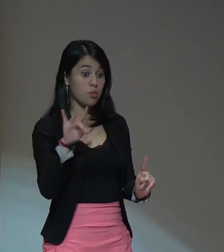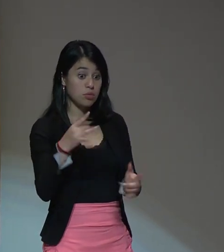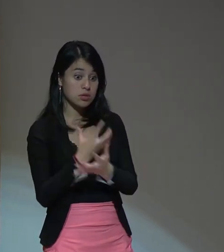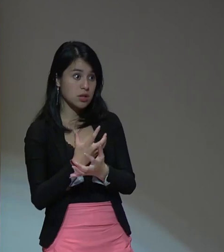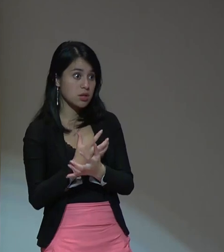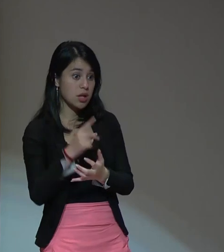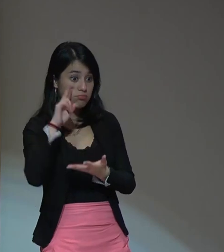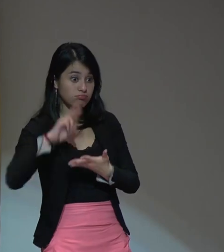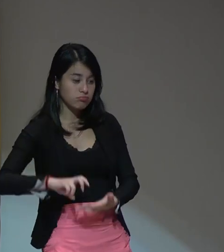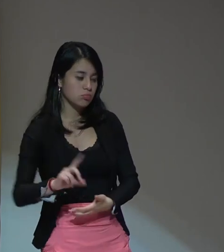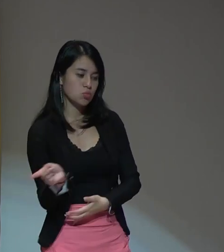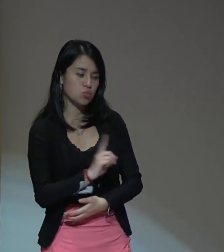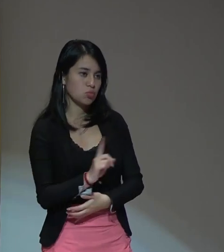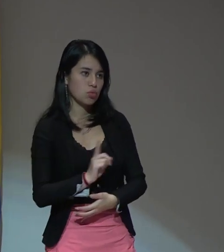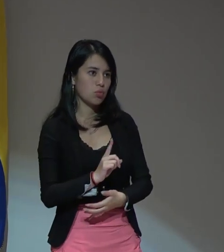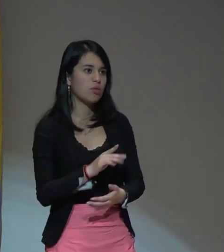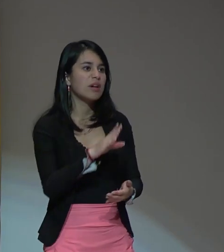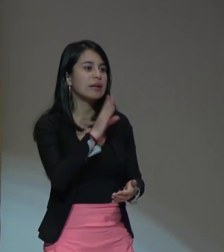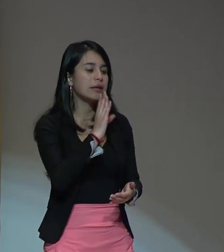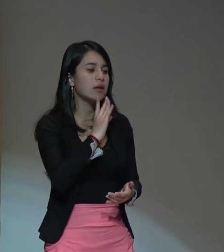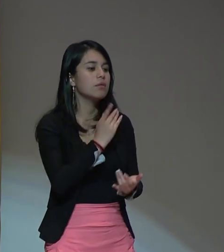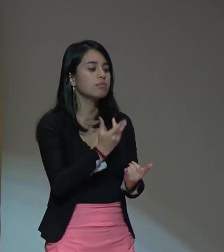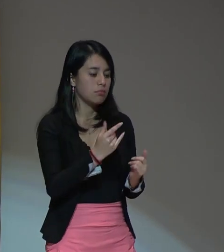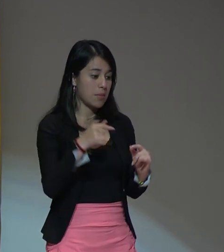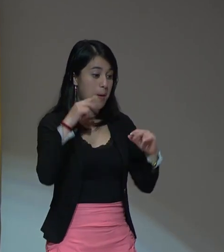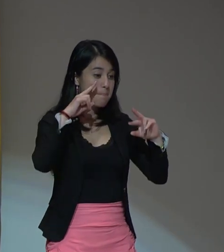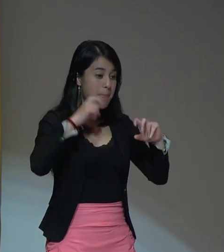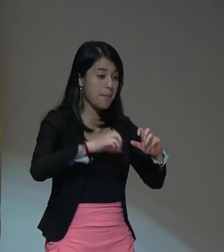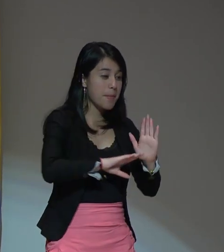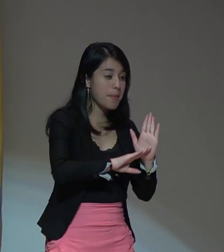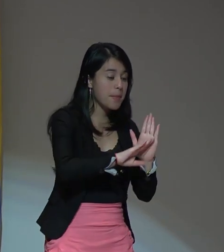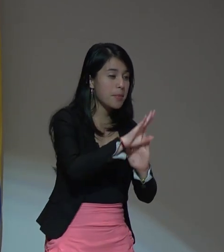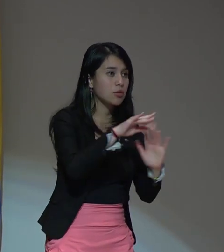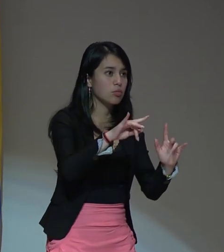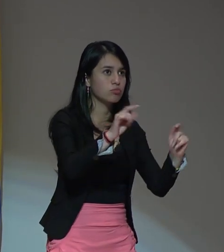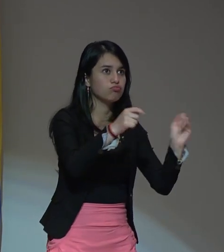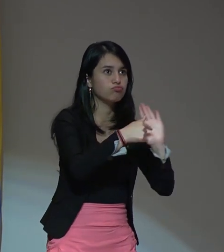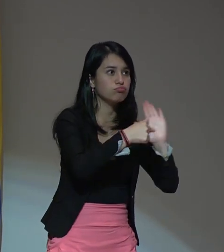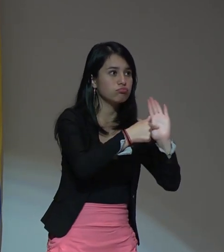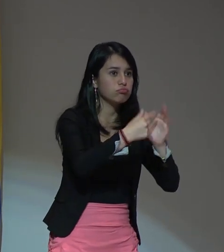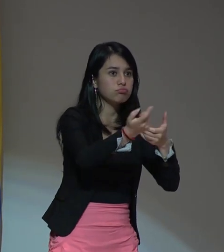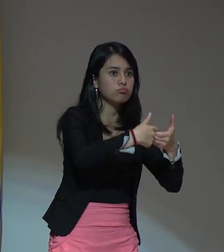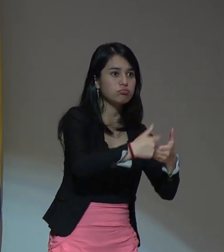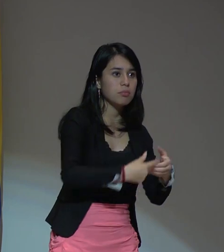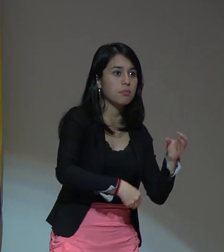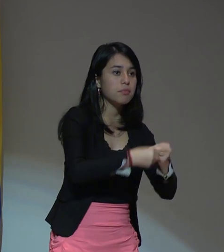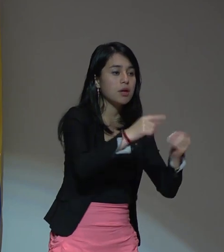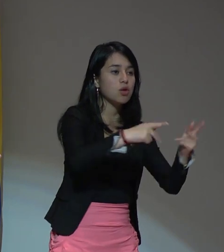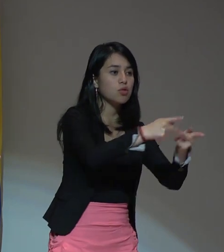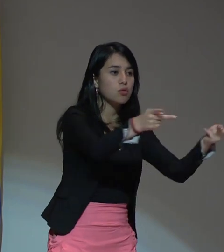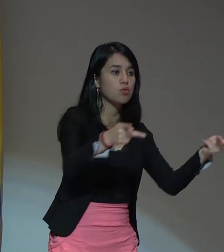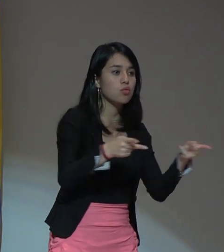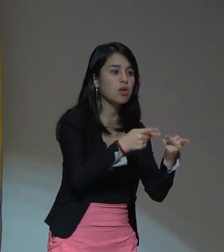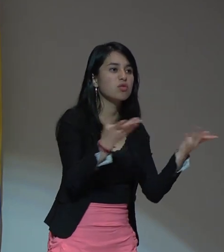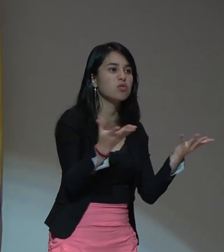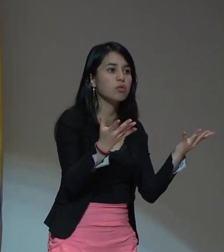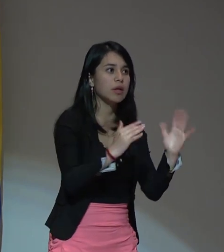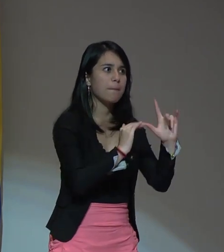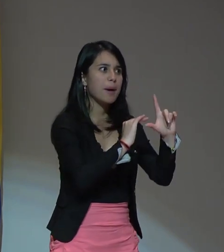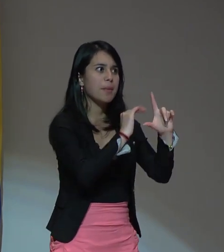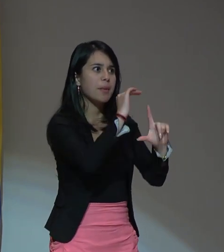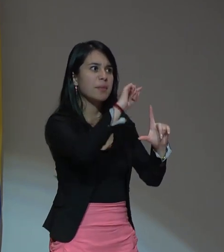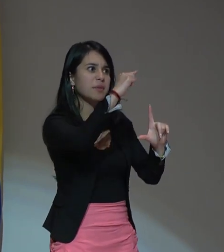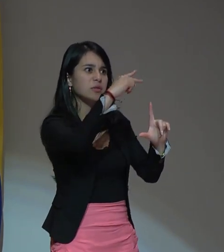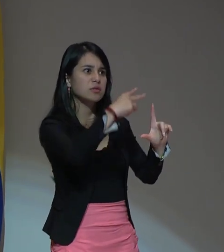misma sino de su éxito en el mercado y su lugar en el escalafón.